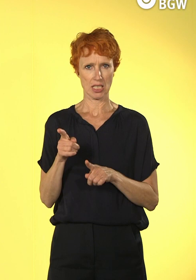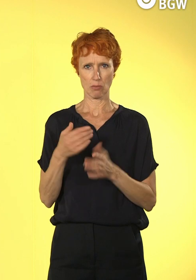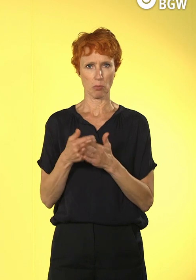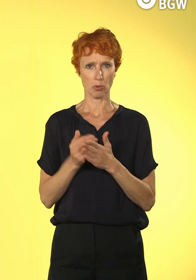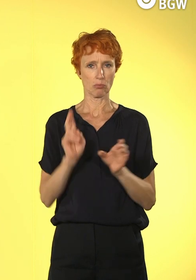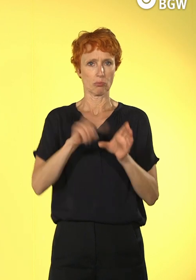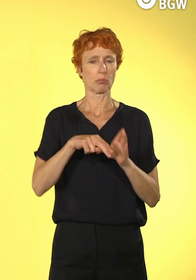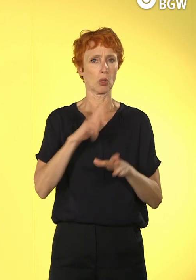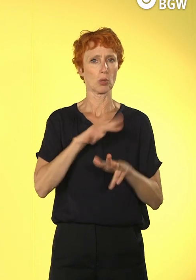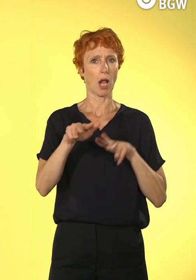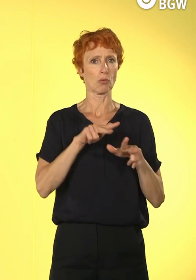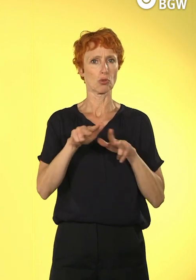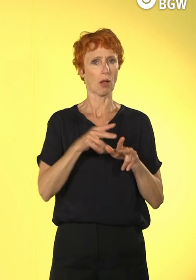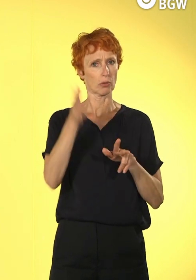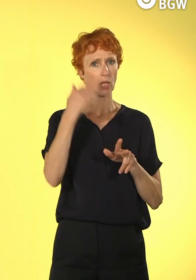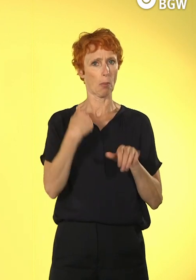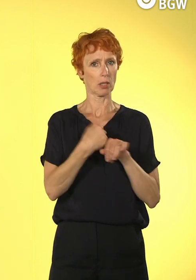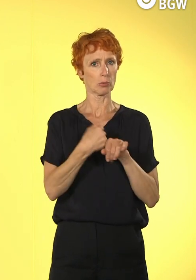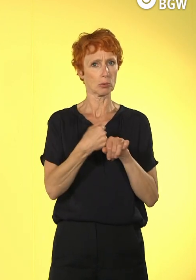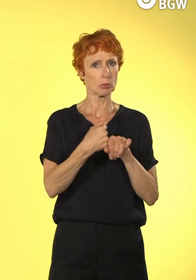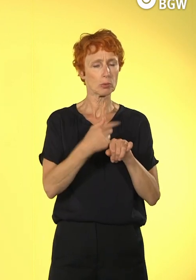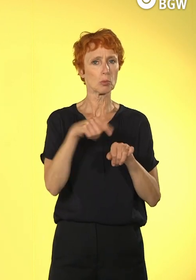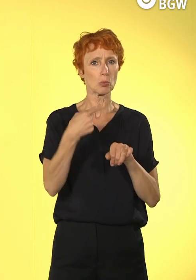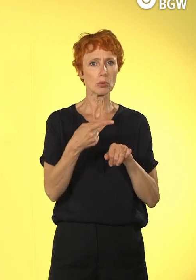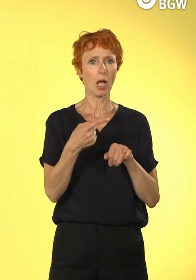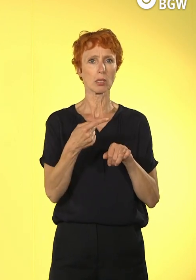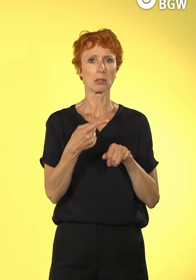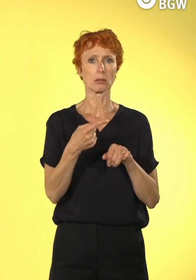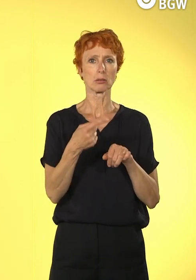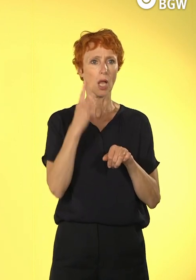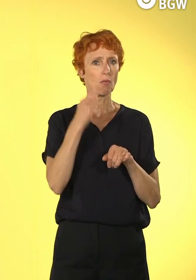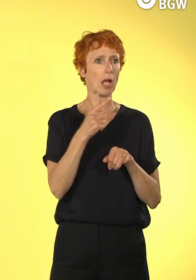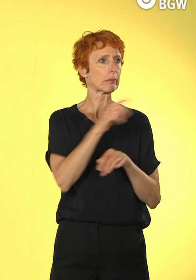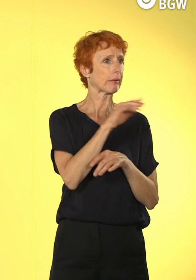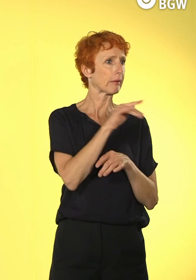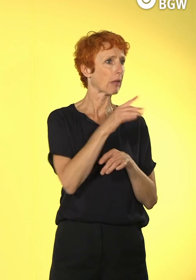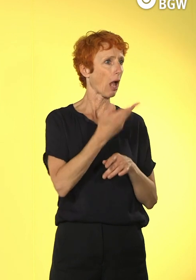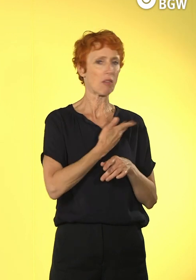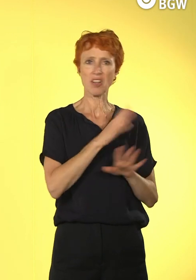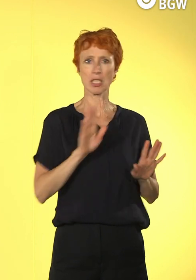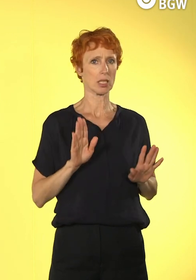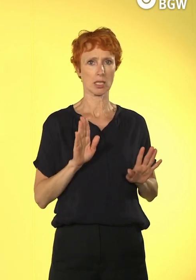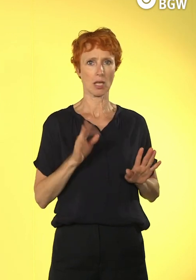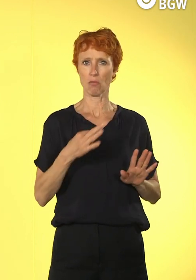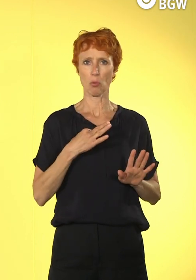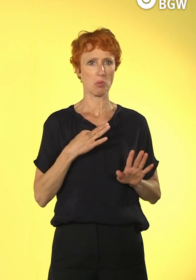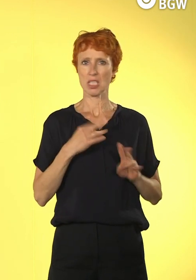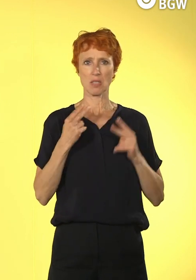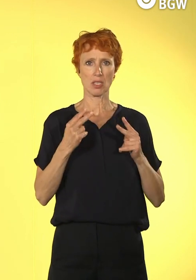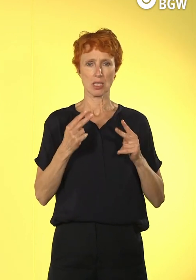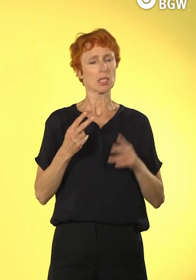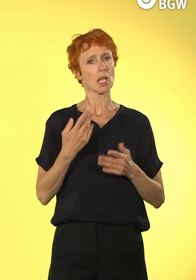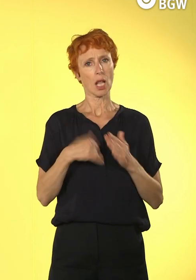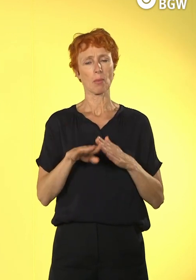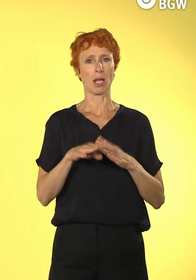Sozialwirtschaft oder Gesundheitswirtschaft hereingerutscht. Dieses Digitale ist nicht meine Welt. Ich bin es gewohnt, mit Menschen